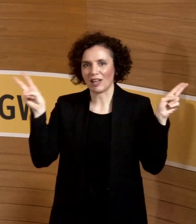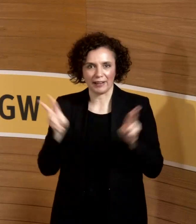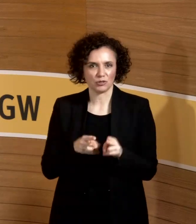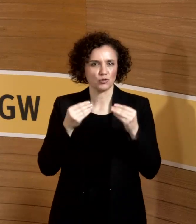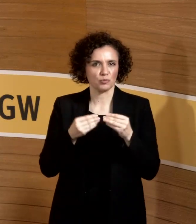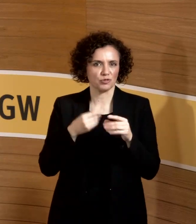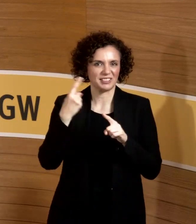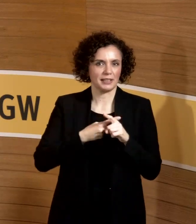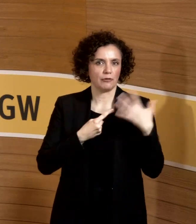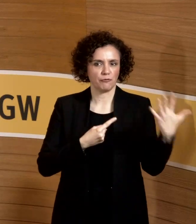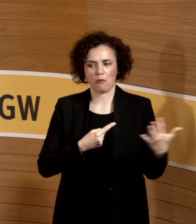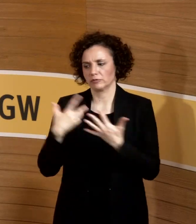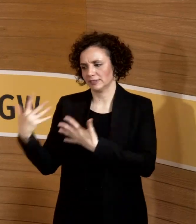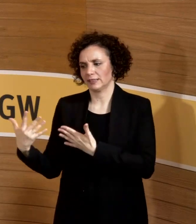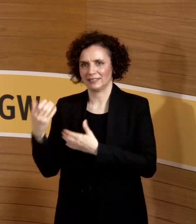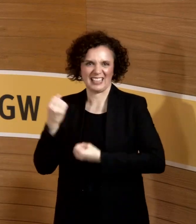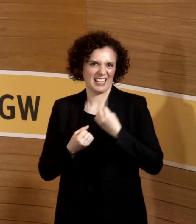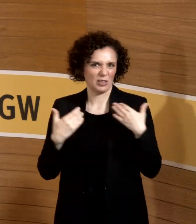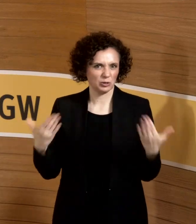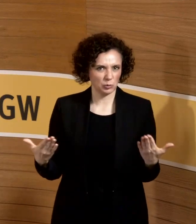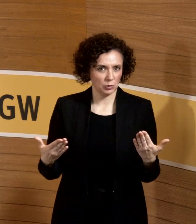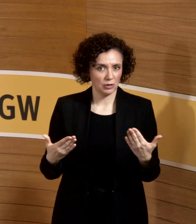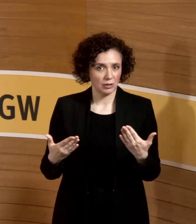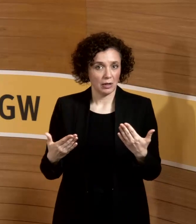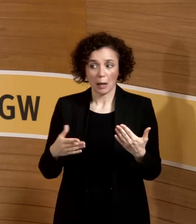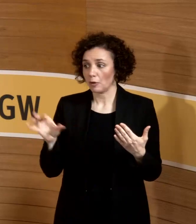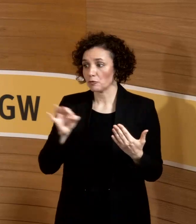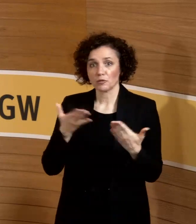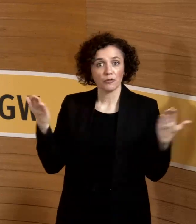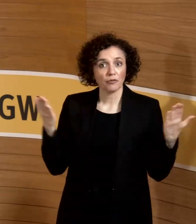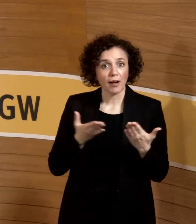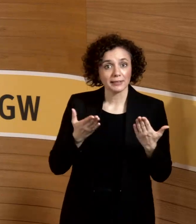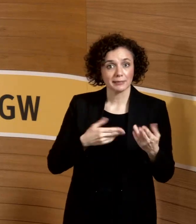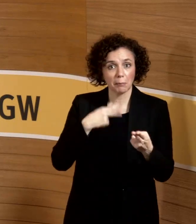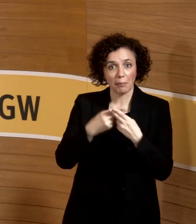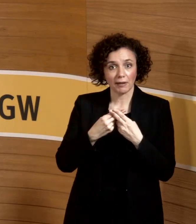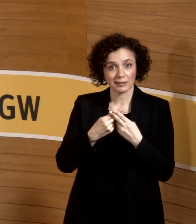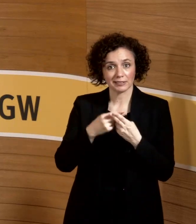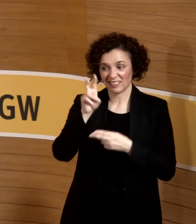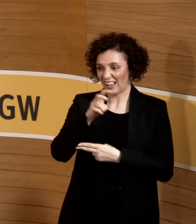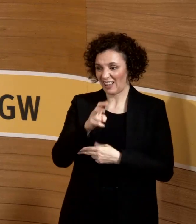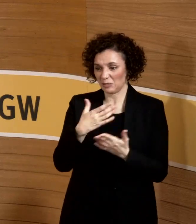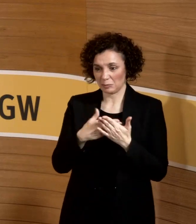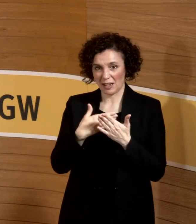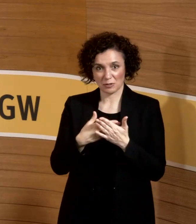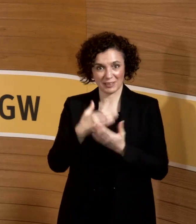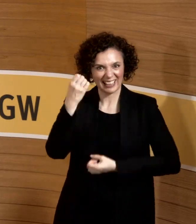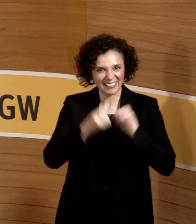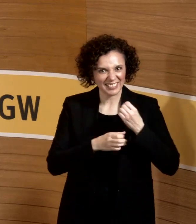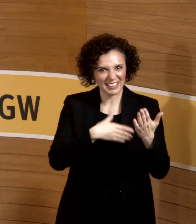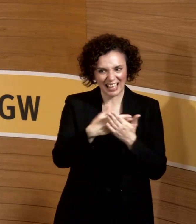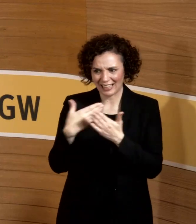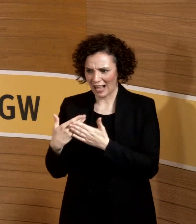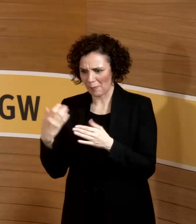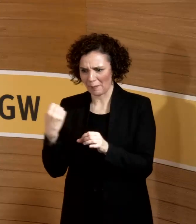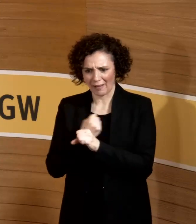auch einfach abgeschrieben worden. Und wir haben überhaupt keine Übersetzung, welche Tätigkeiten im Krankenhaus tatsächlich diesen Gewichtsangaben entsprechen. Also wir stehen